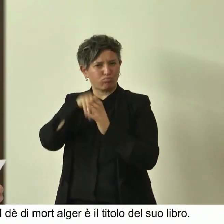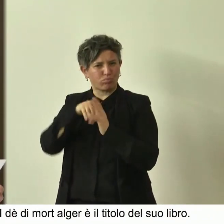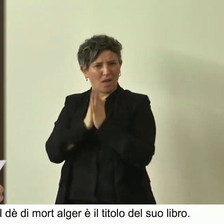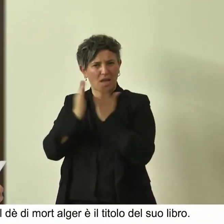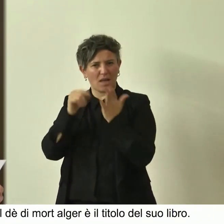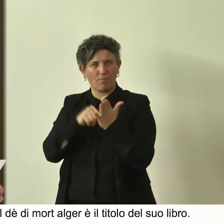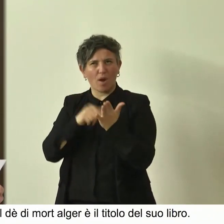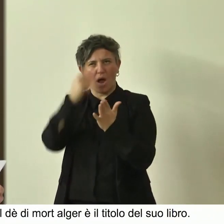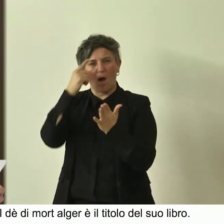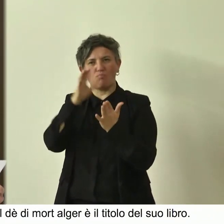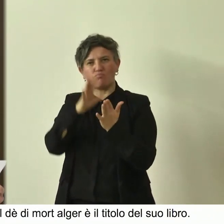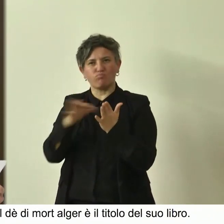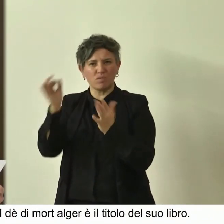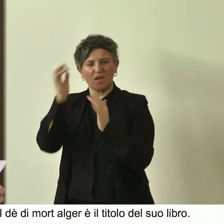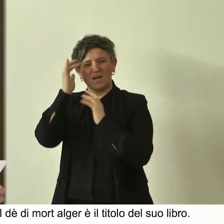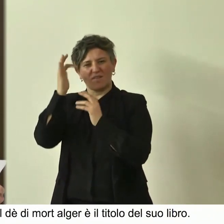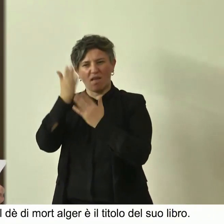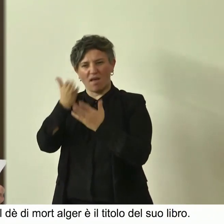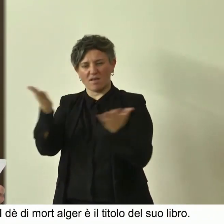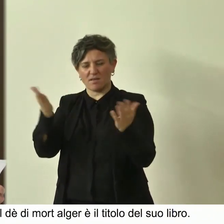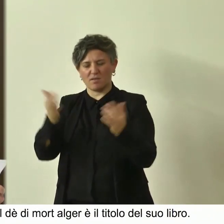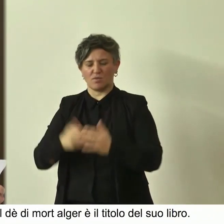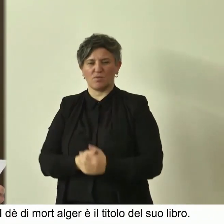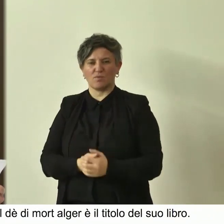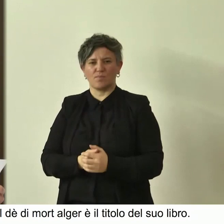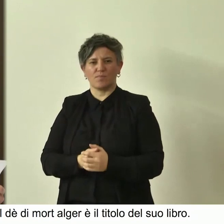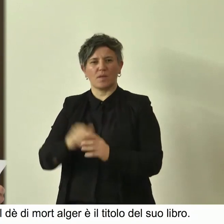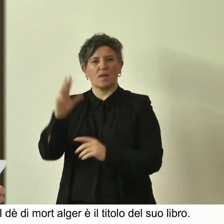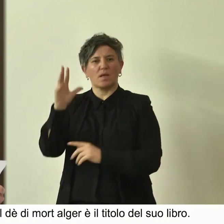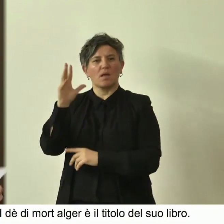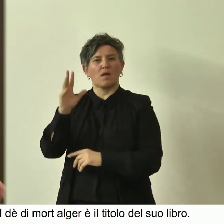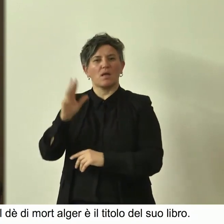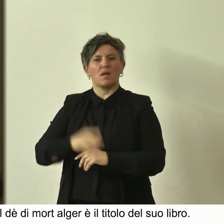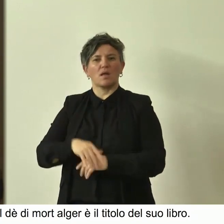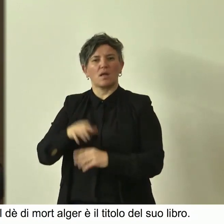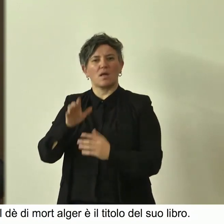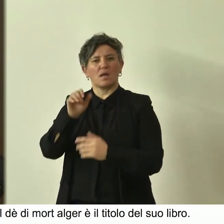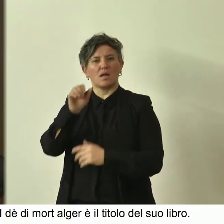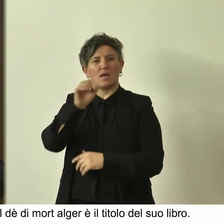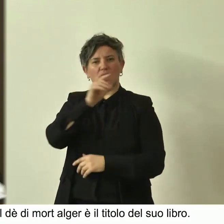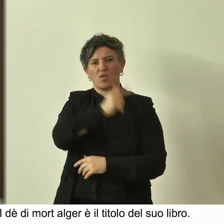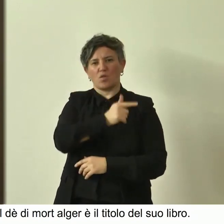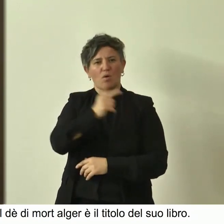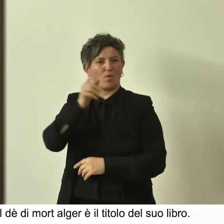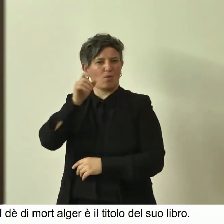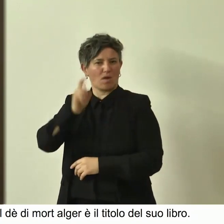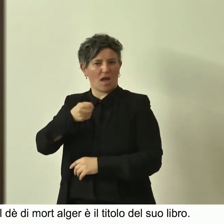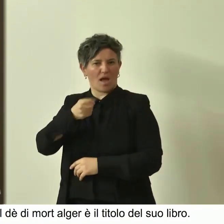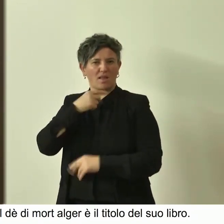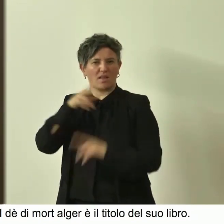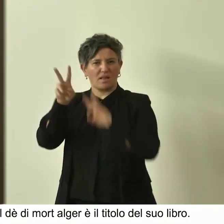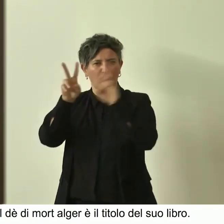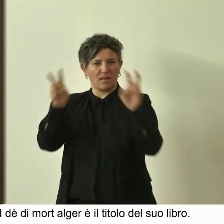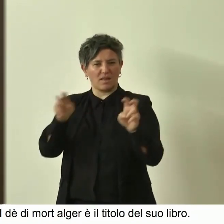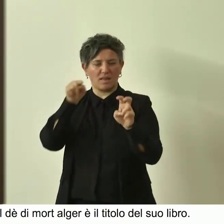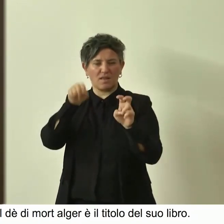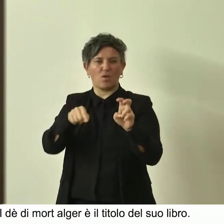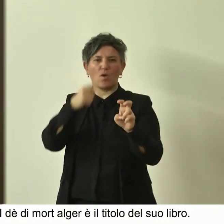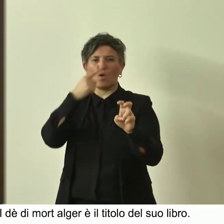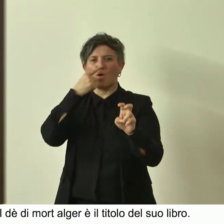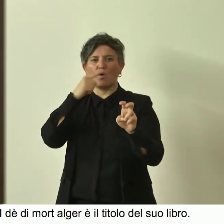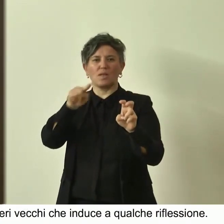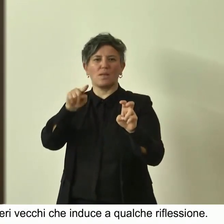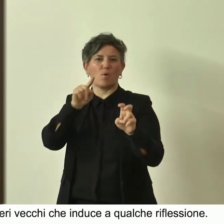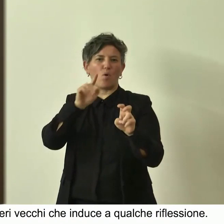induce anche lui qualche riflessione gli alberi l'autore si chiama Tom Gunn e il titolo è un certo tipo di etica